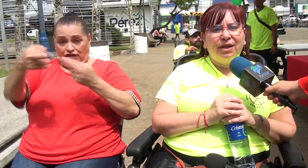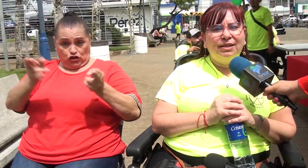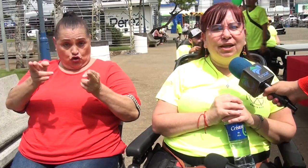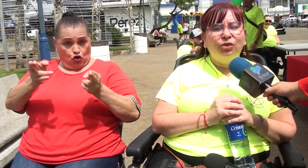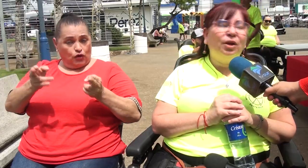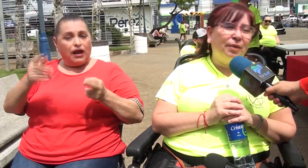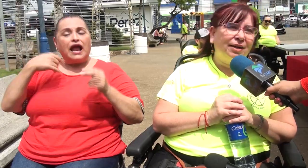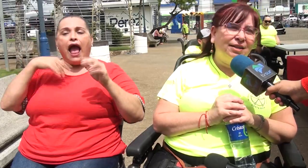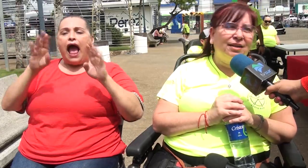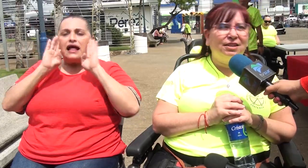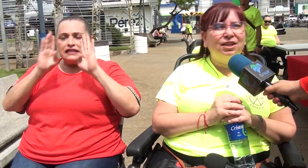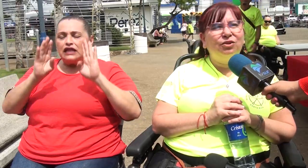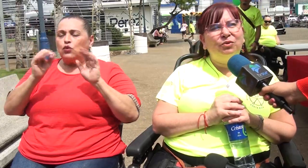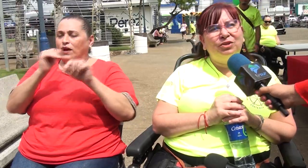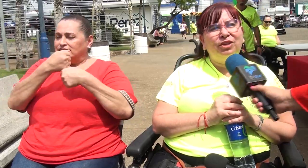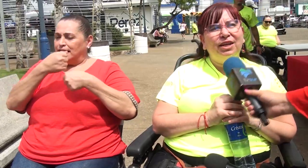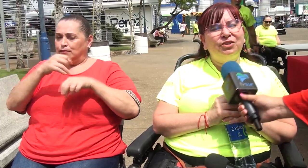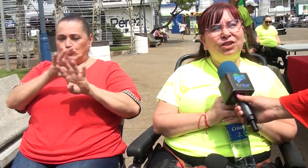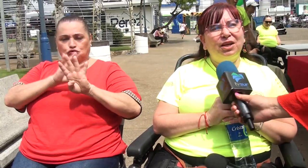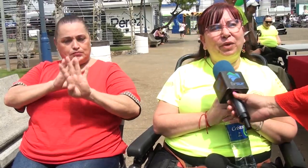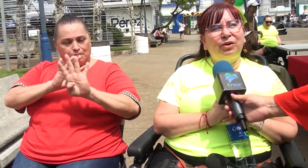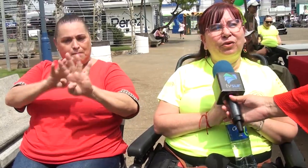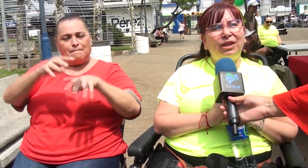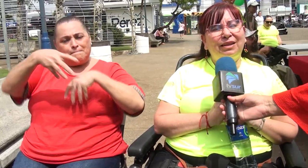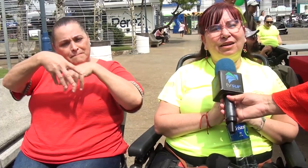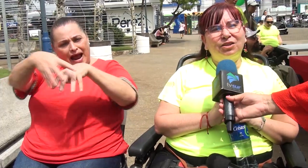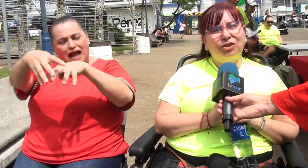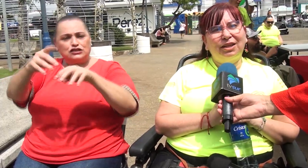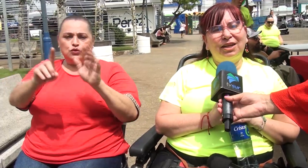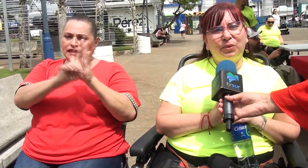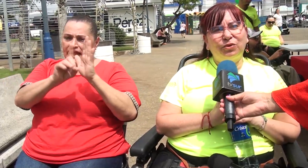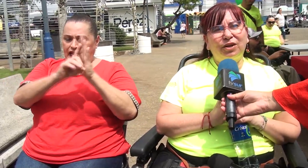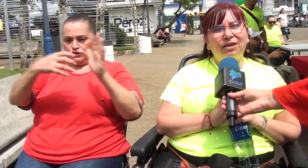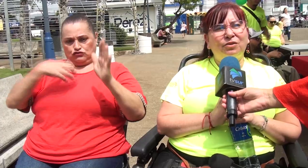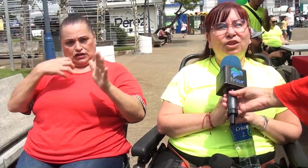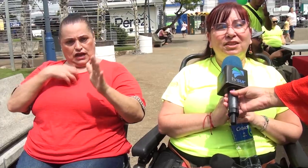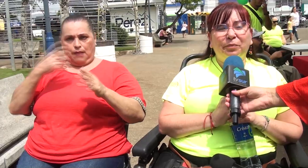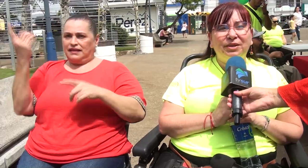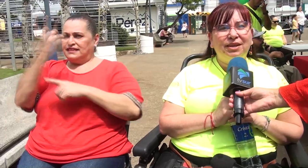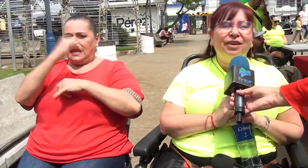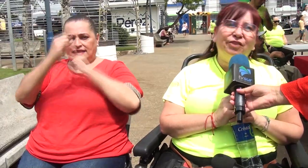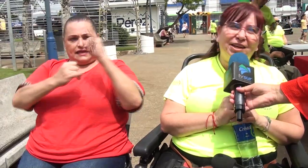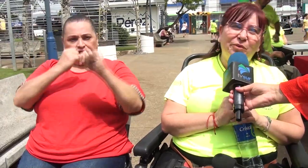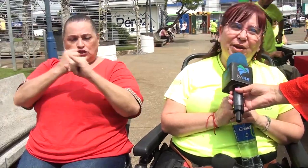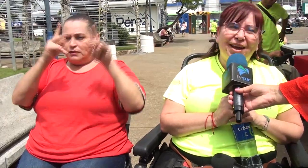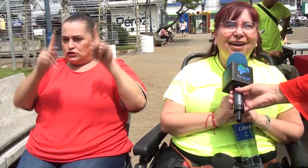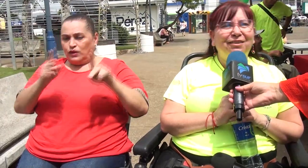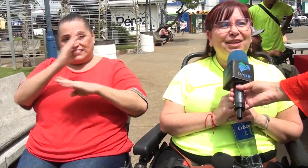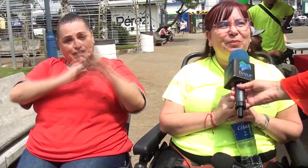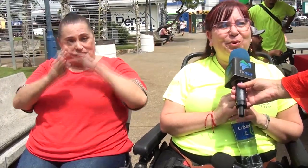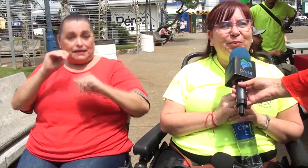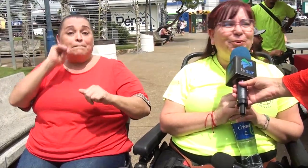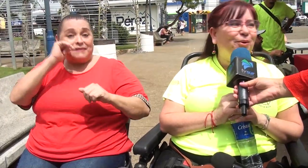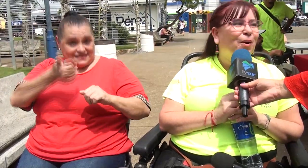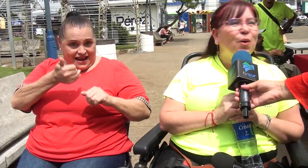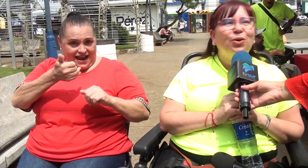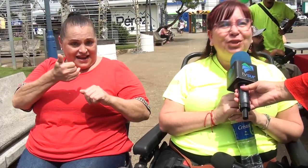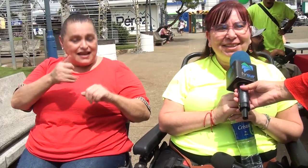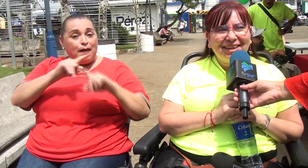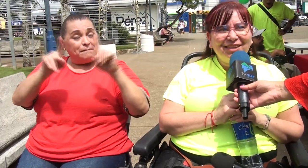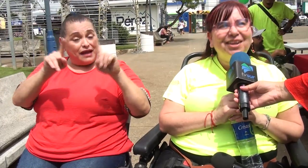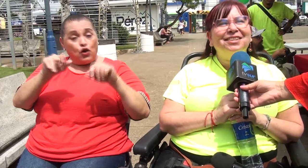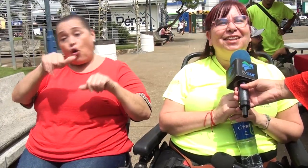haciendo una marcha, exigiendo nuestros derechos en el marco del Día Internacional de las Personas con Discapacidad, que en realidad es mañana, ¿verdad? Pero por